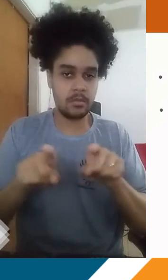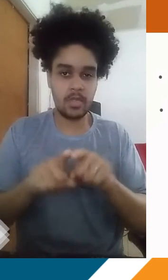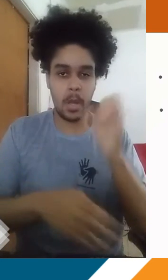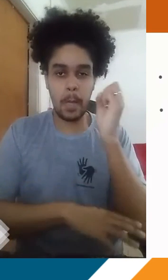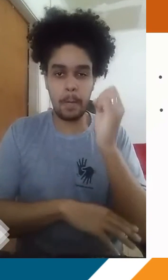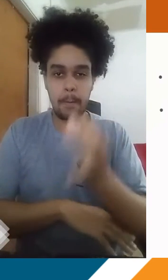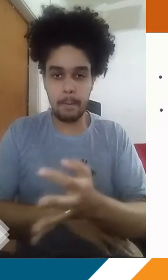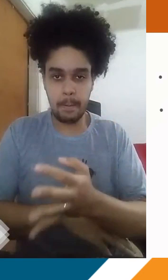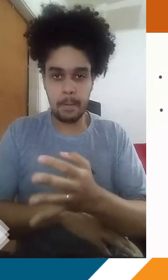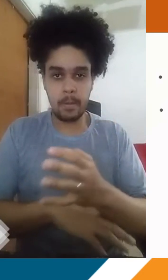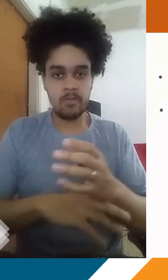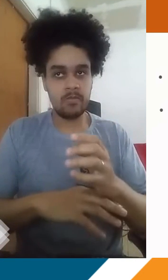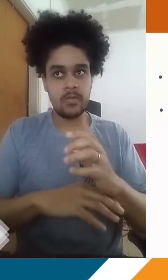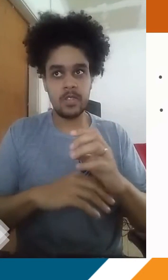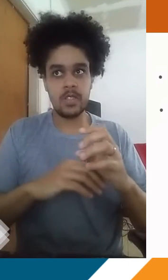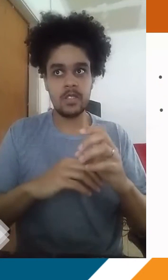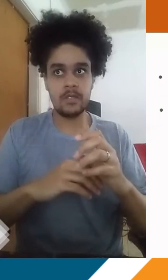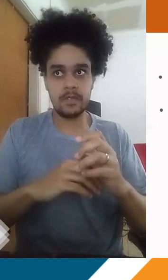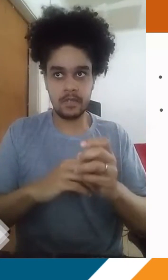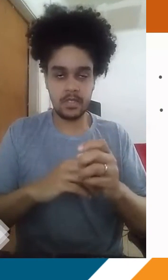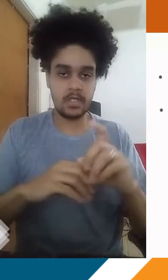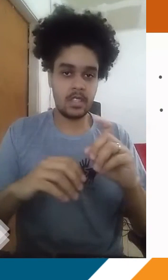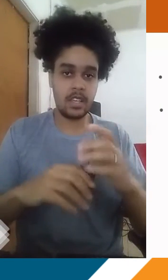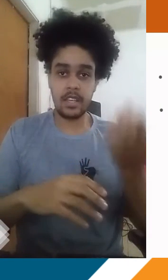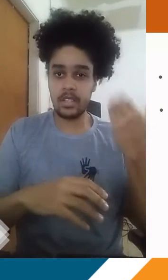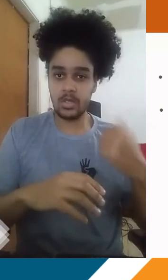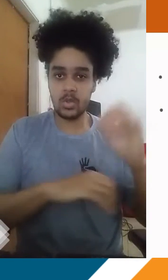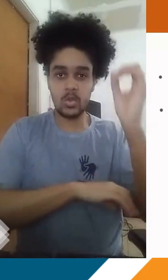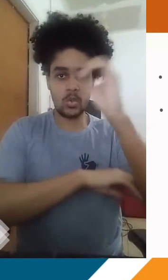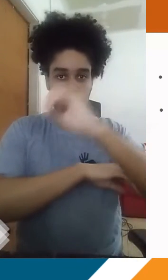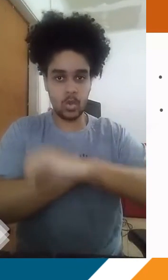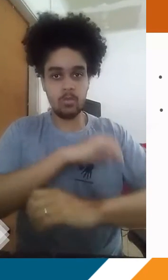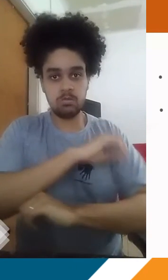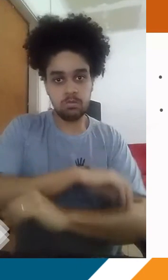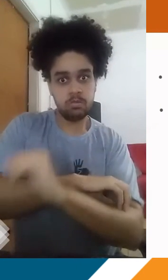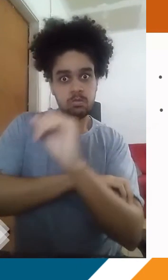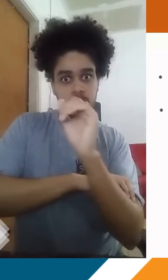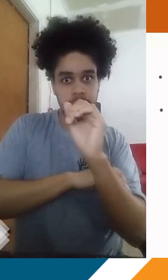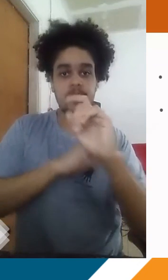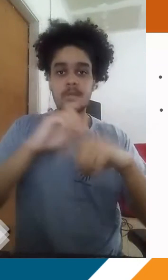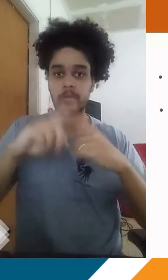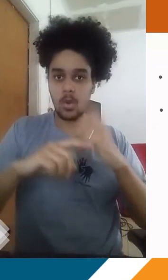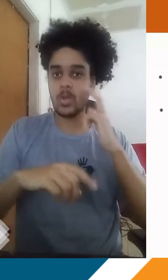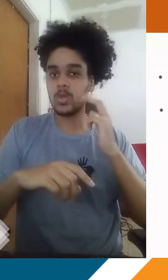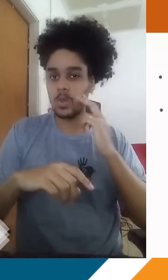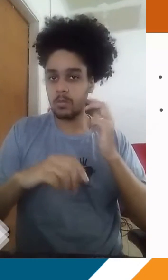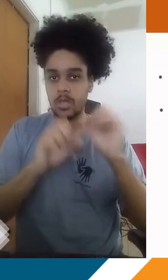também das madrugadas. Imediatamente antes do sol aparecer e voltar a normalizar o sistema é quando a Terra